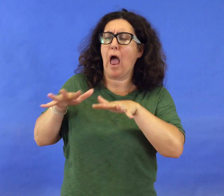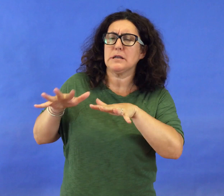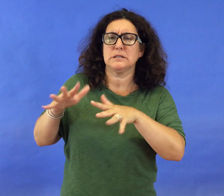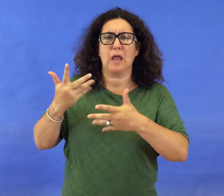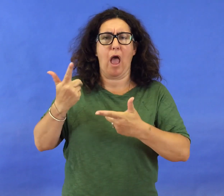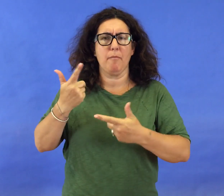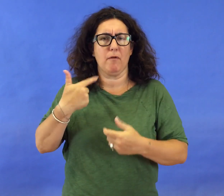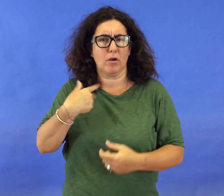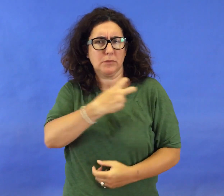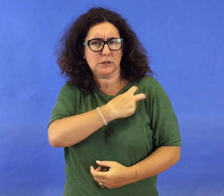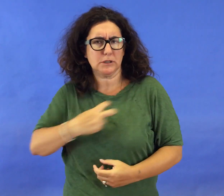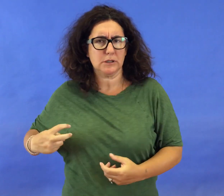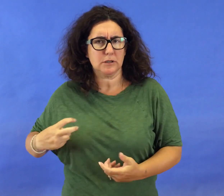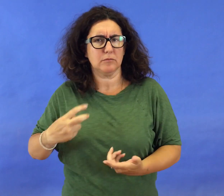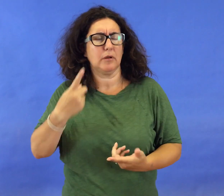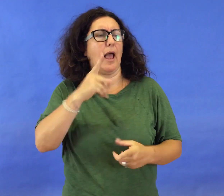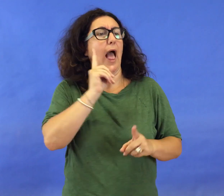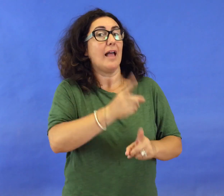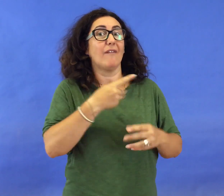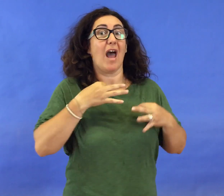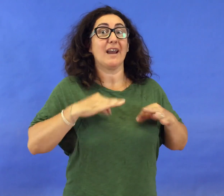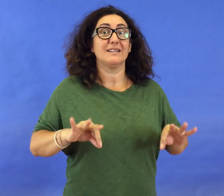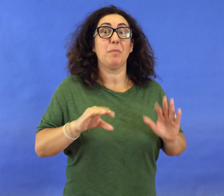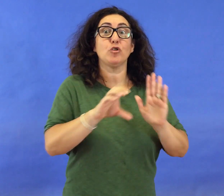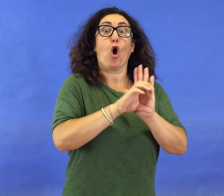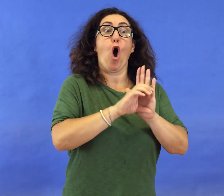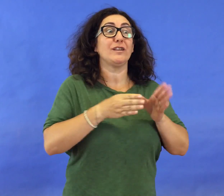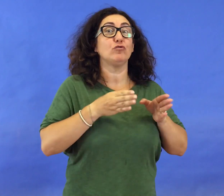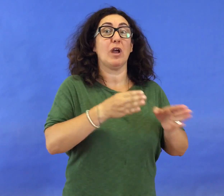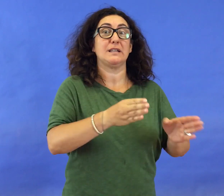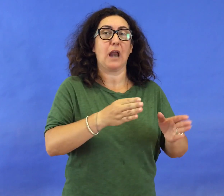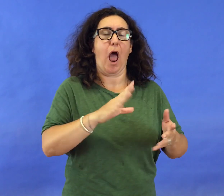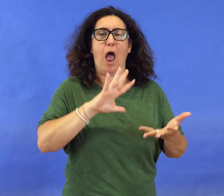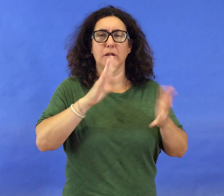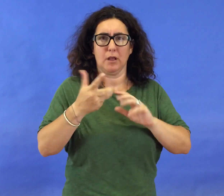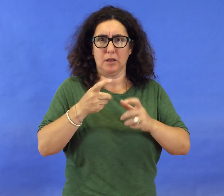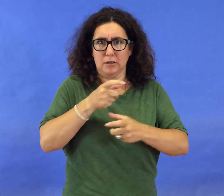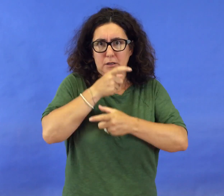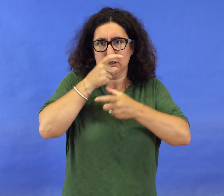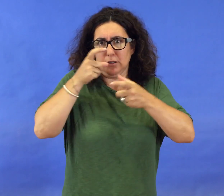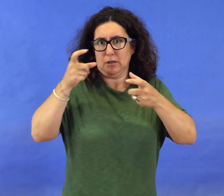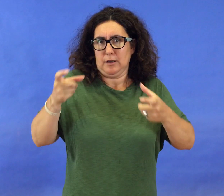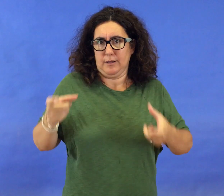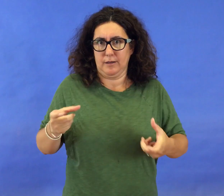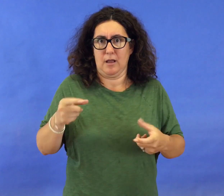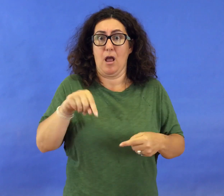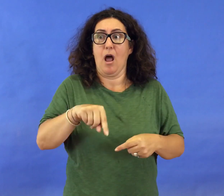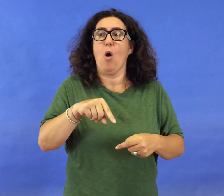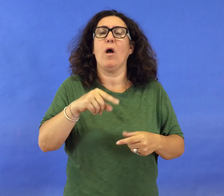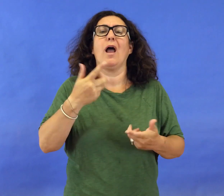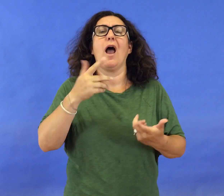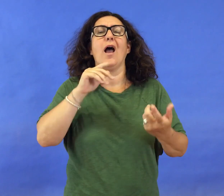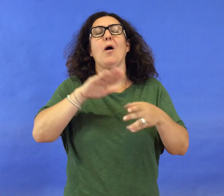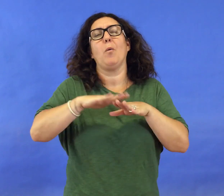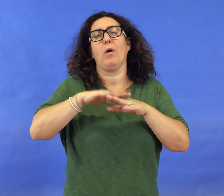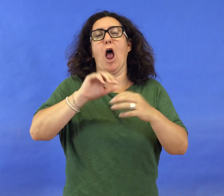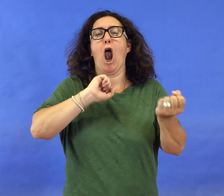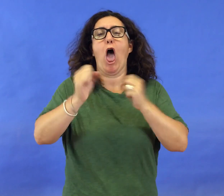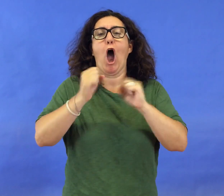strada ai cittadini. Questa volta, però, non si parla di una lotta tra i neri. Questa volta si parla di un uso